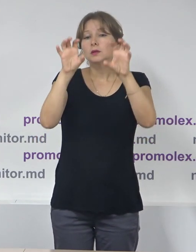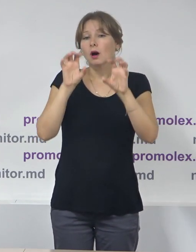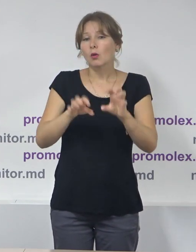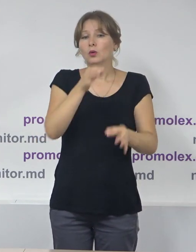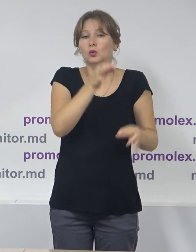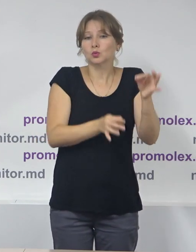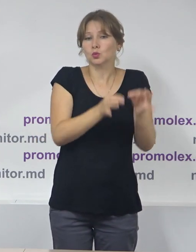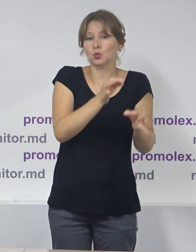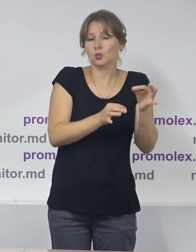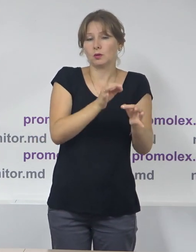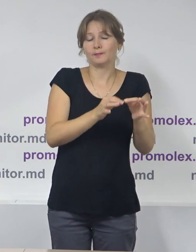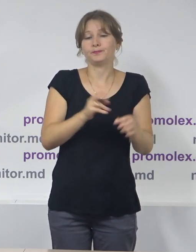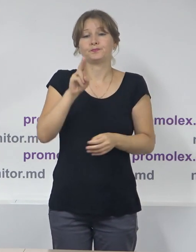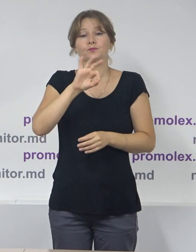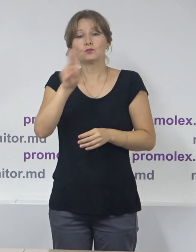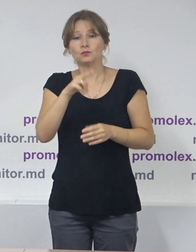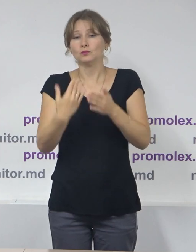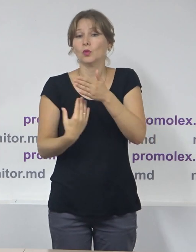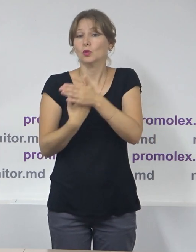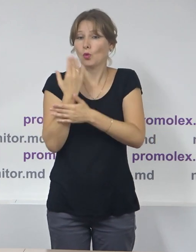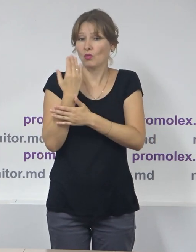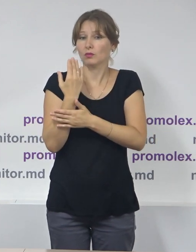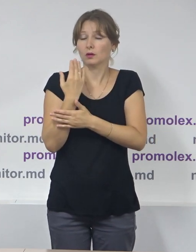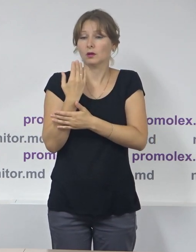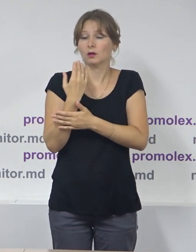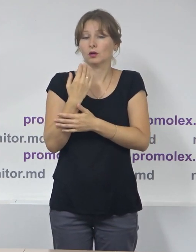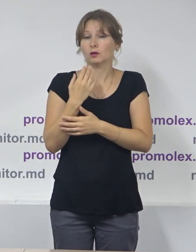cuvinte. Codul electoral nou detaliază,